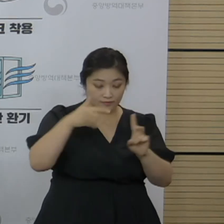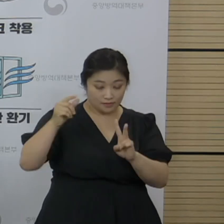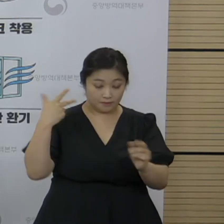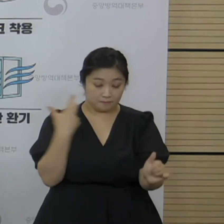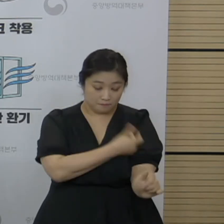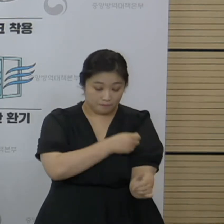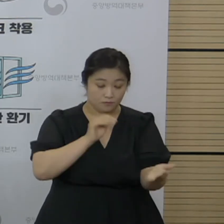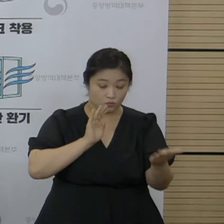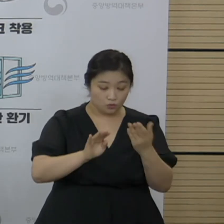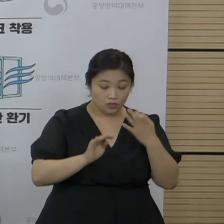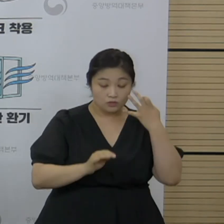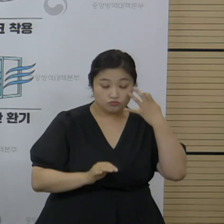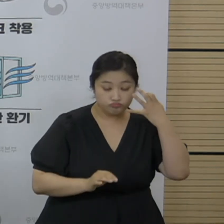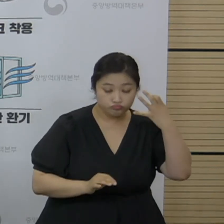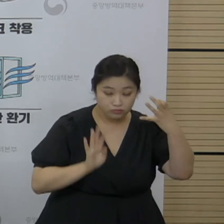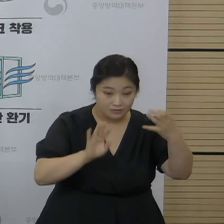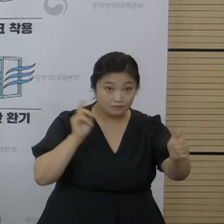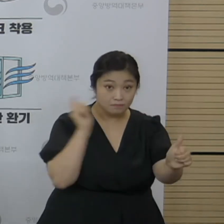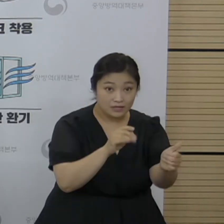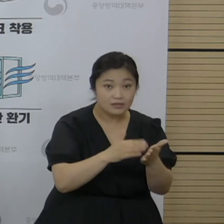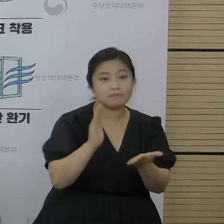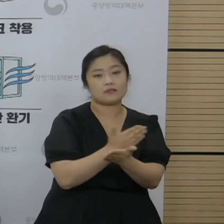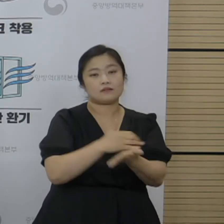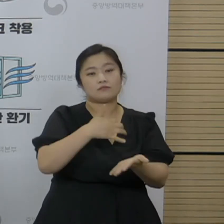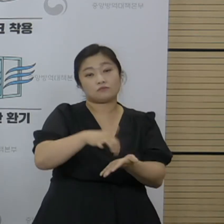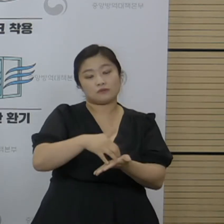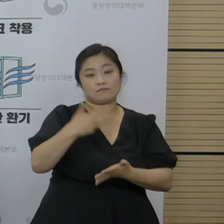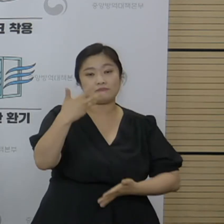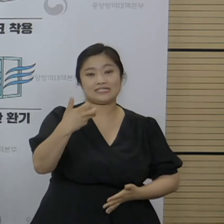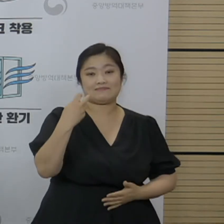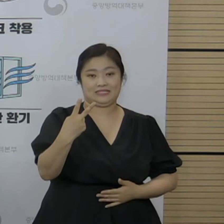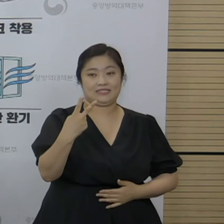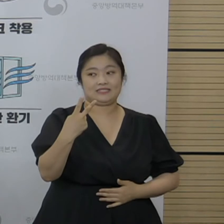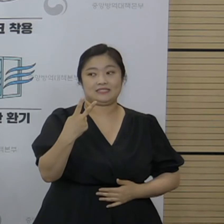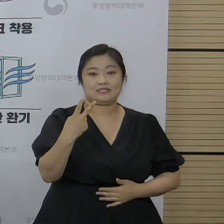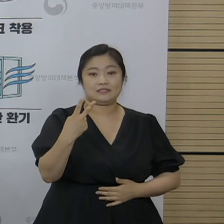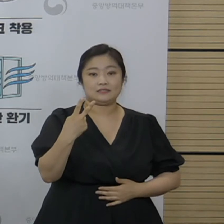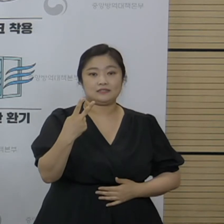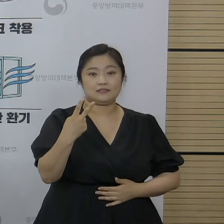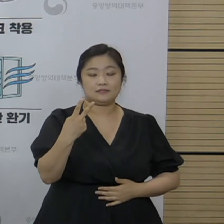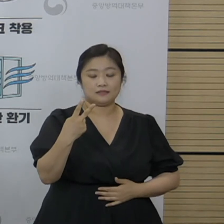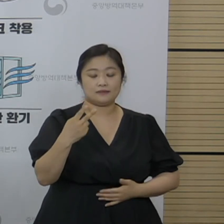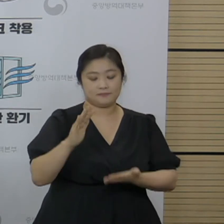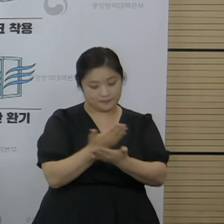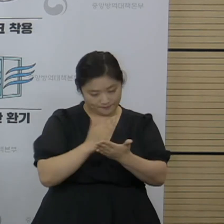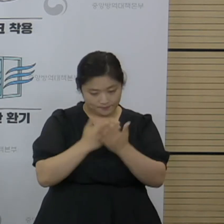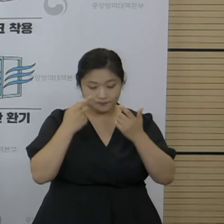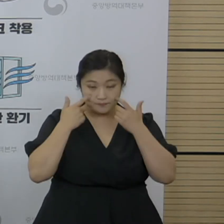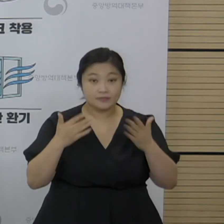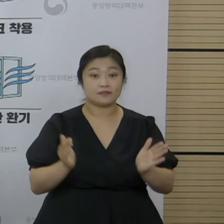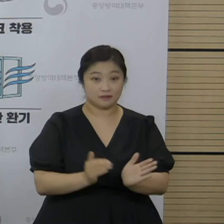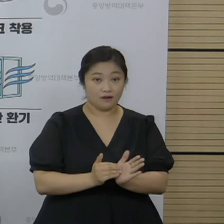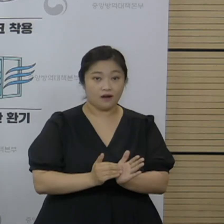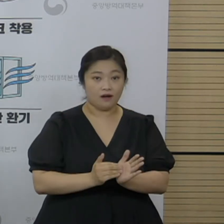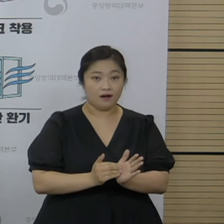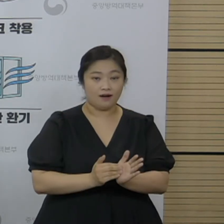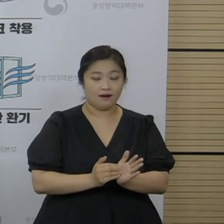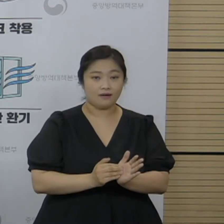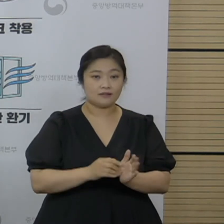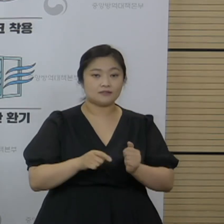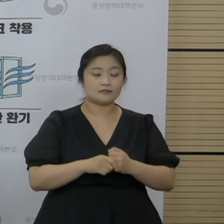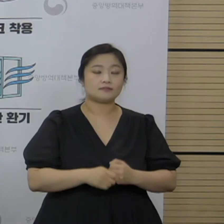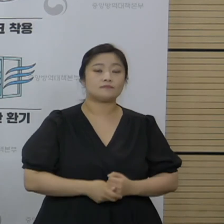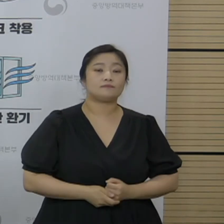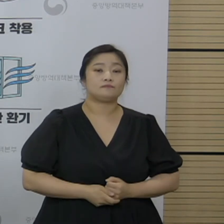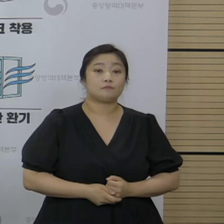사례로 저희들이 분류한 사례는 총 82건이 분류가 됐습니다. 돌파 감염 추정 사례는 총